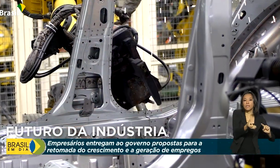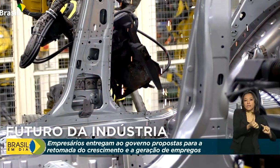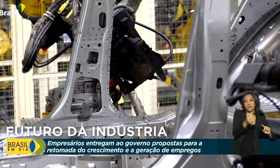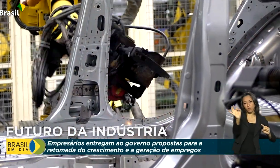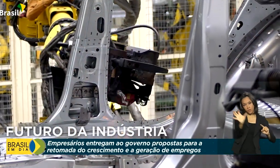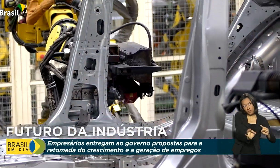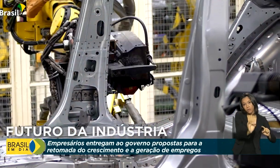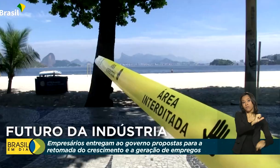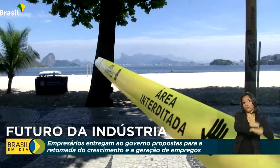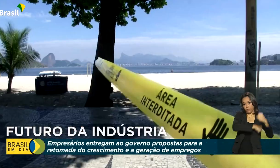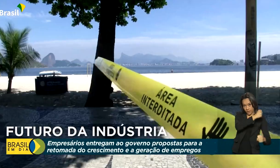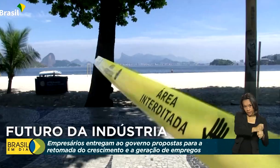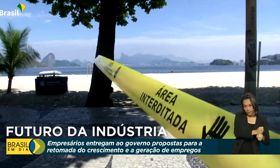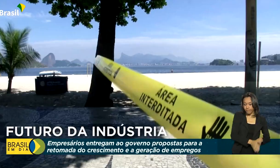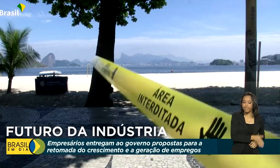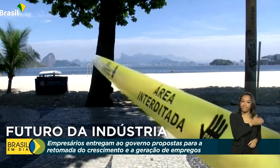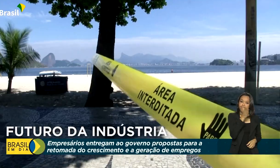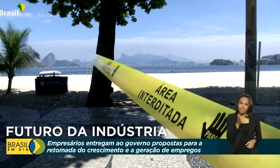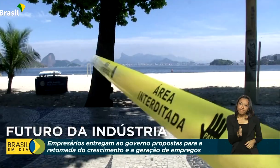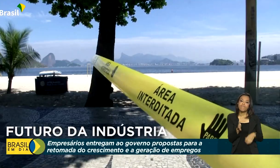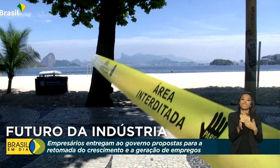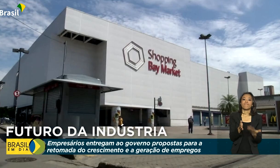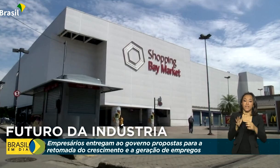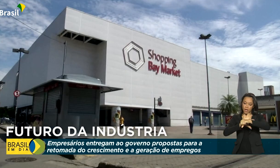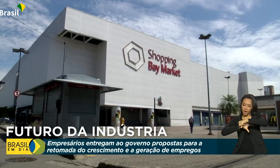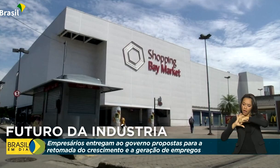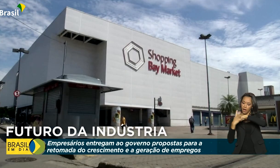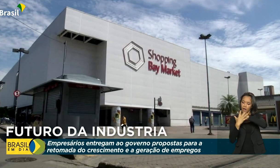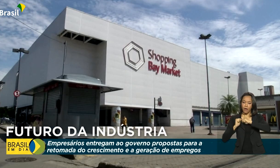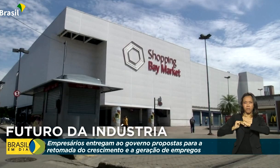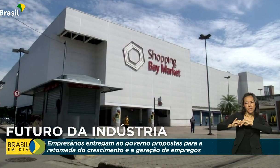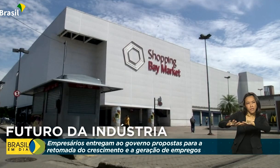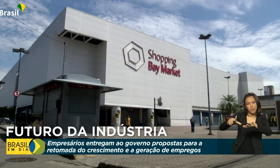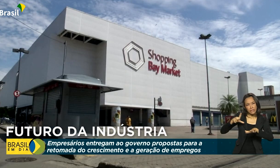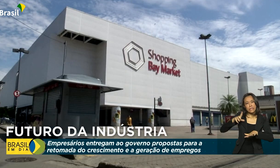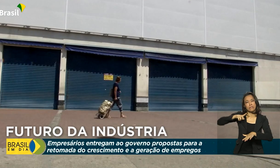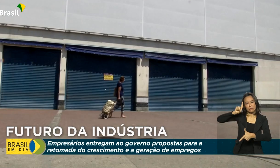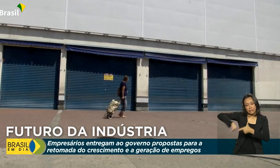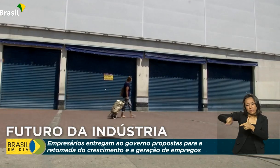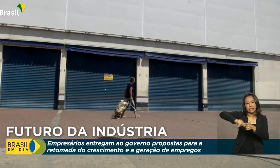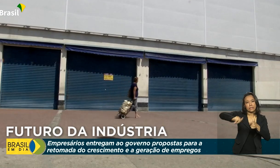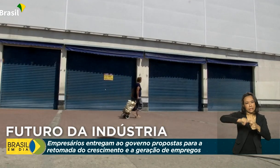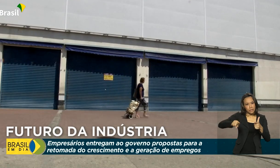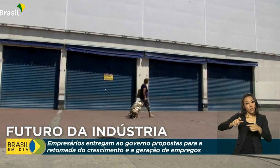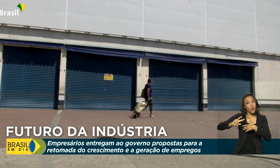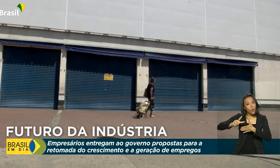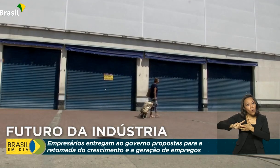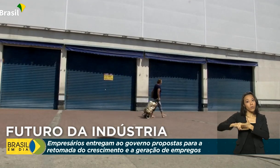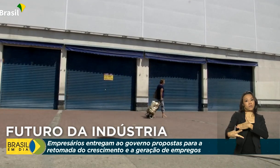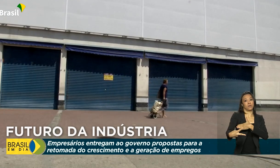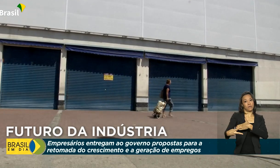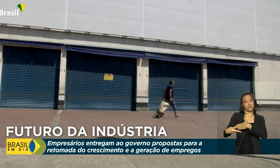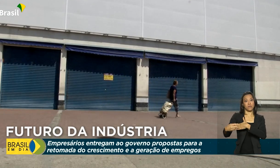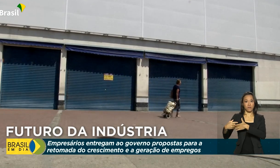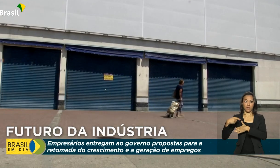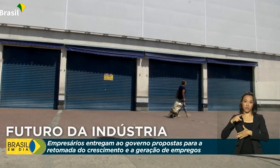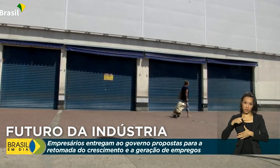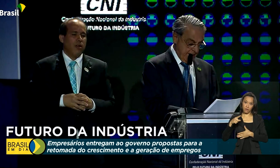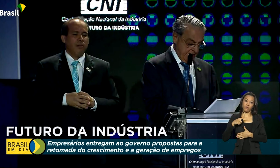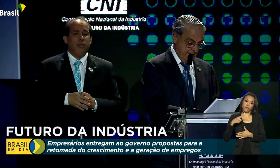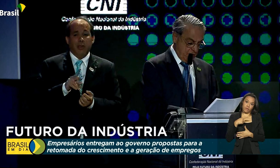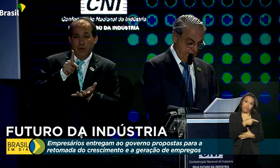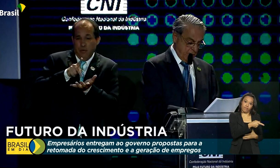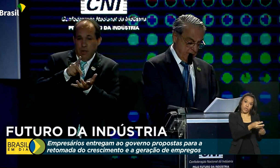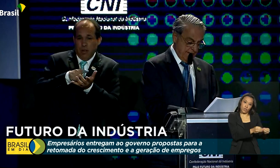% ao ano. Além disso, a pandemia ainda trouxe problemas que impactaram diretamente na produção.